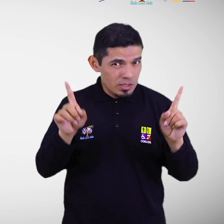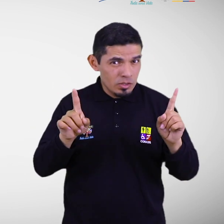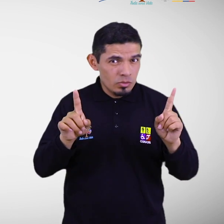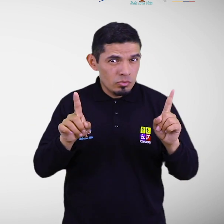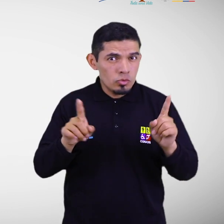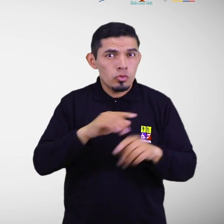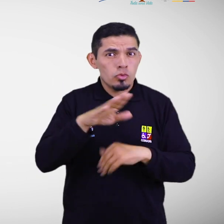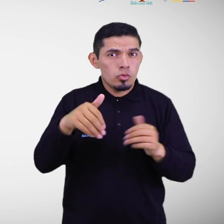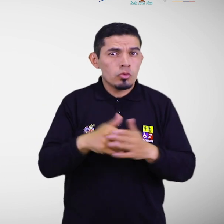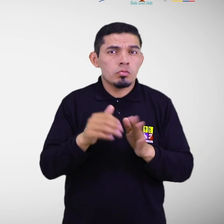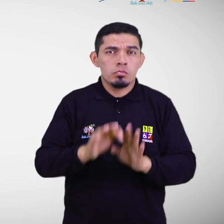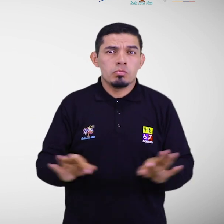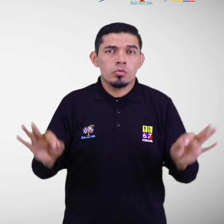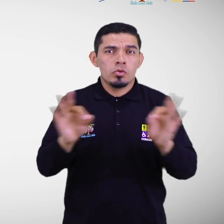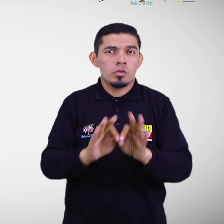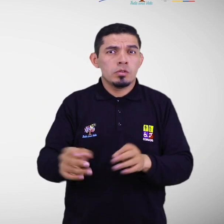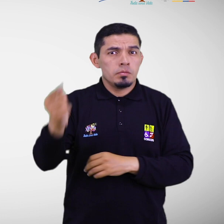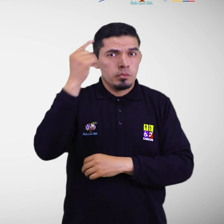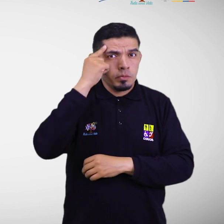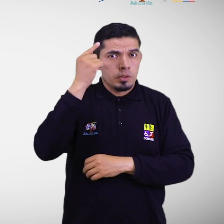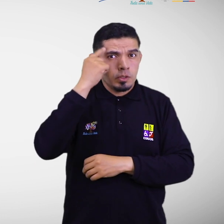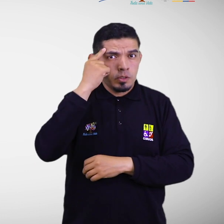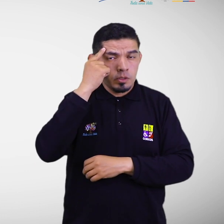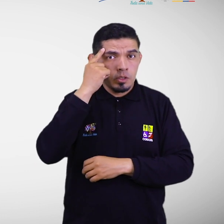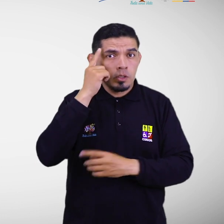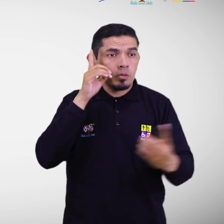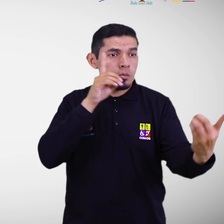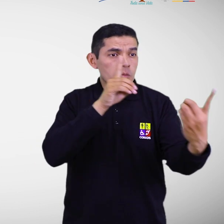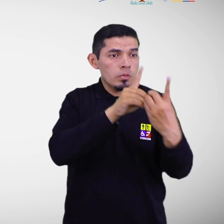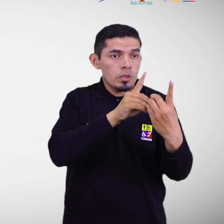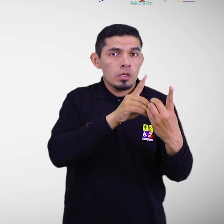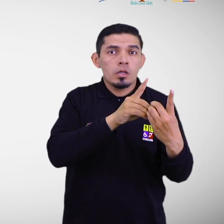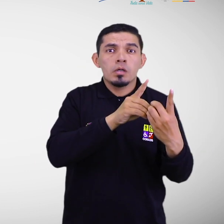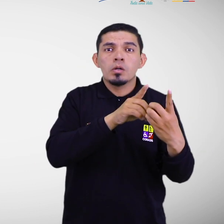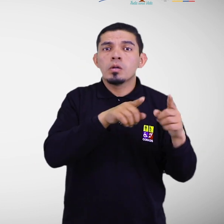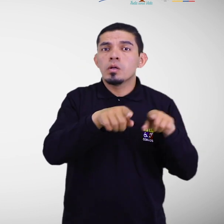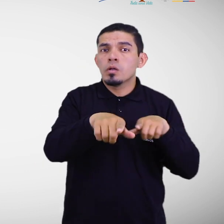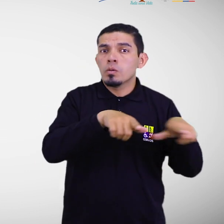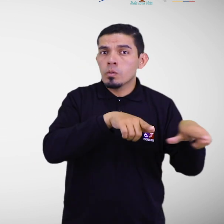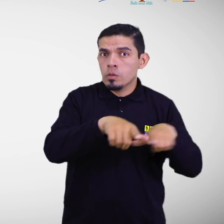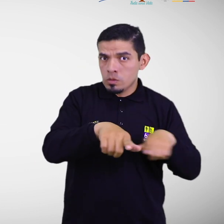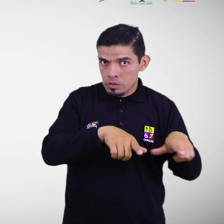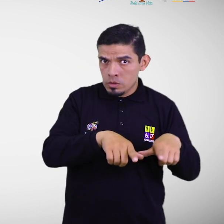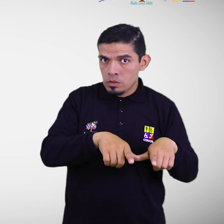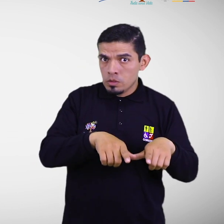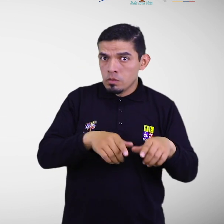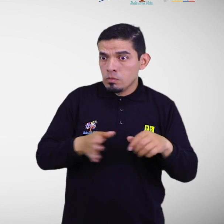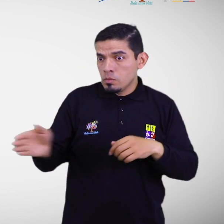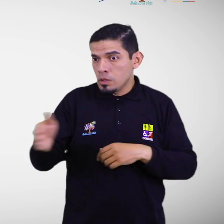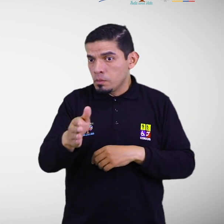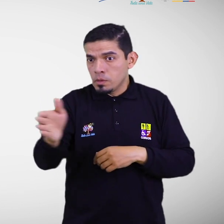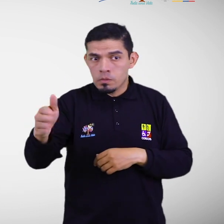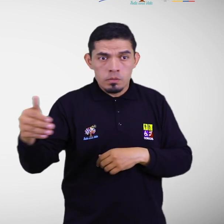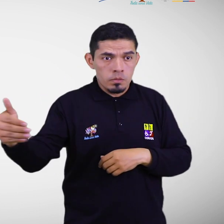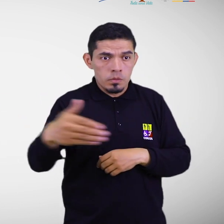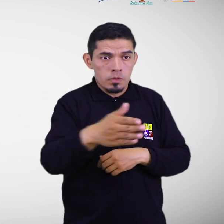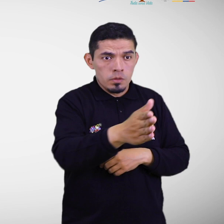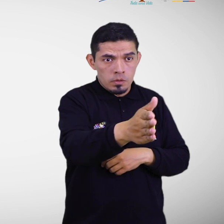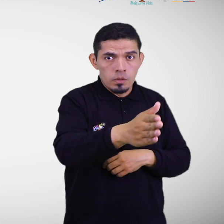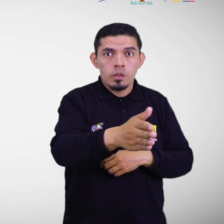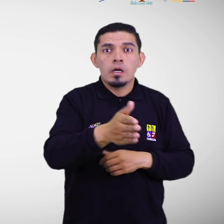general hay que tomar en cuenta que los puntos de encuentro y rutas de evacuación deben ser seguros y con accesibilidad universal,